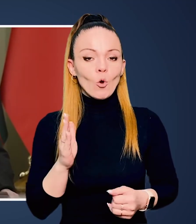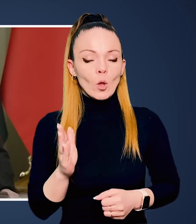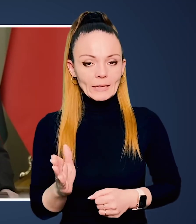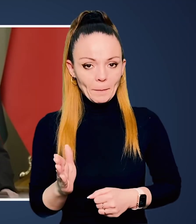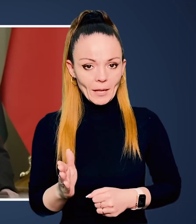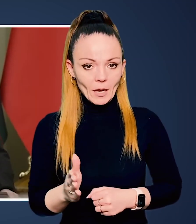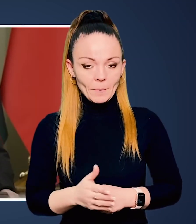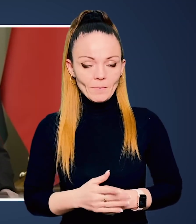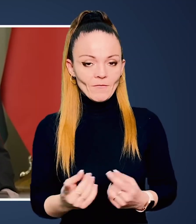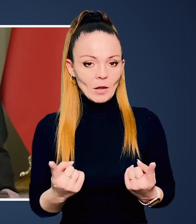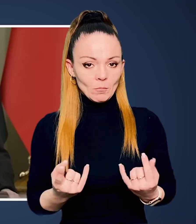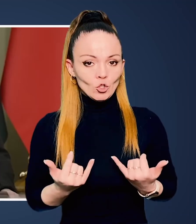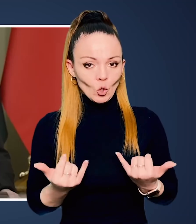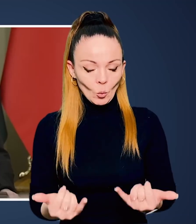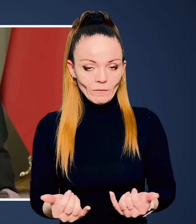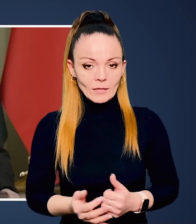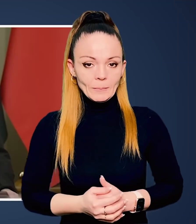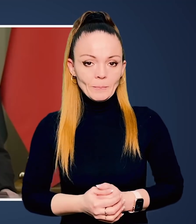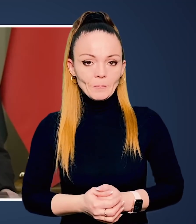велико шановний Володимире,